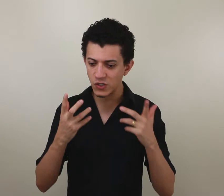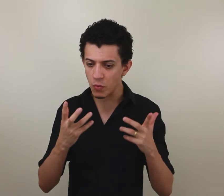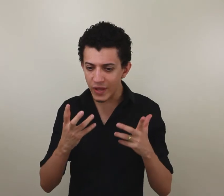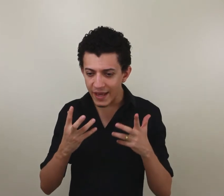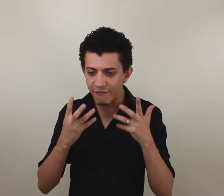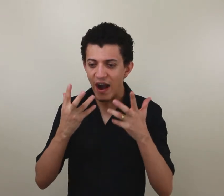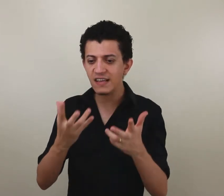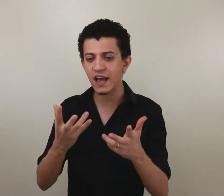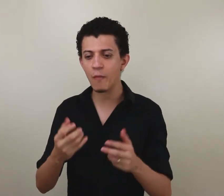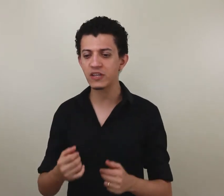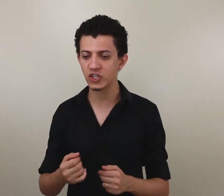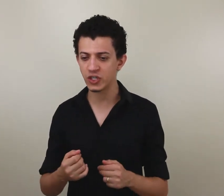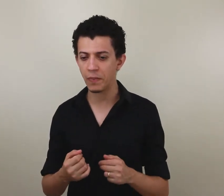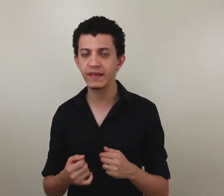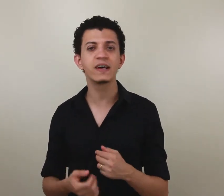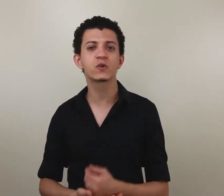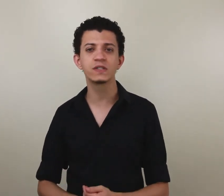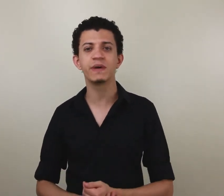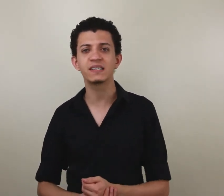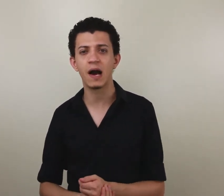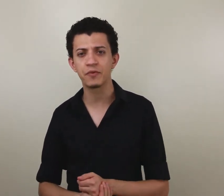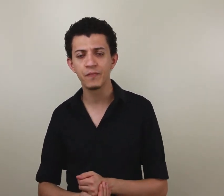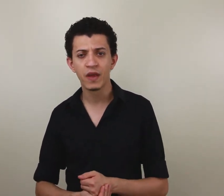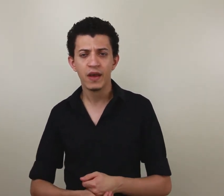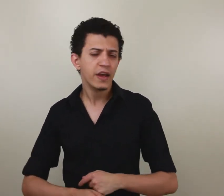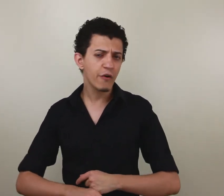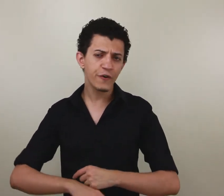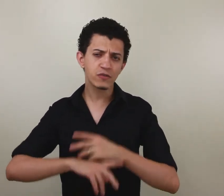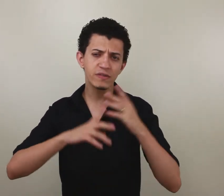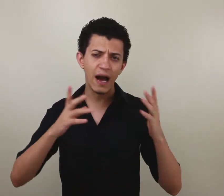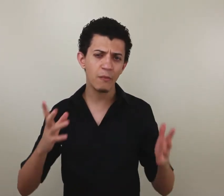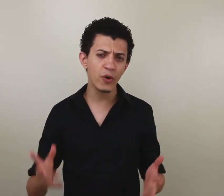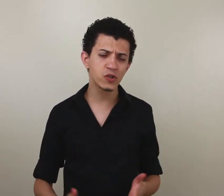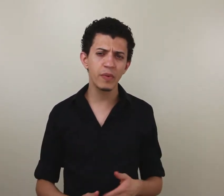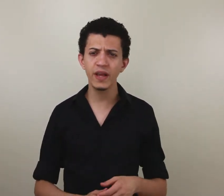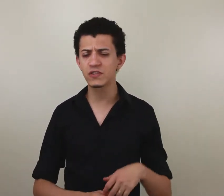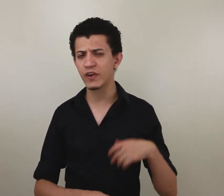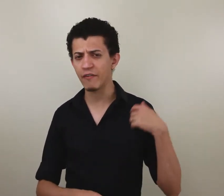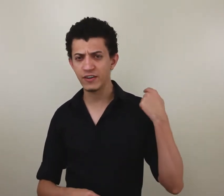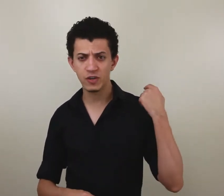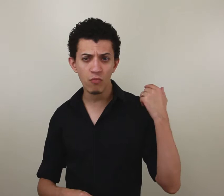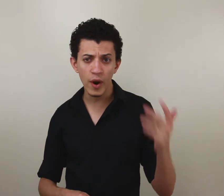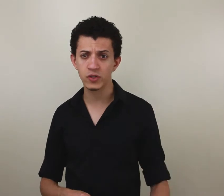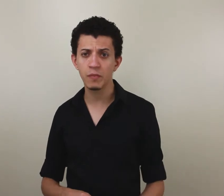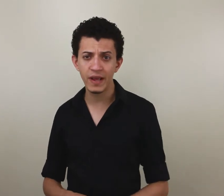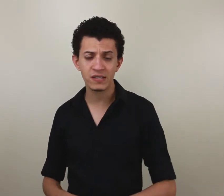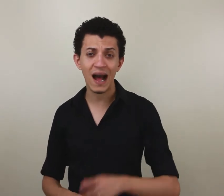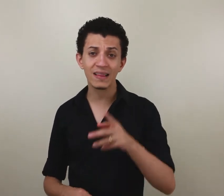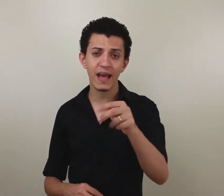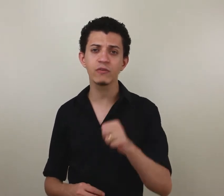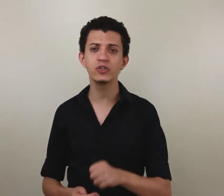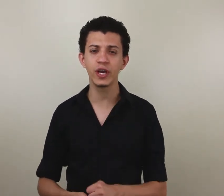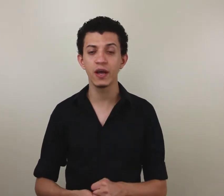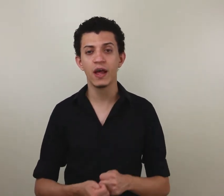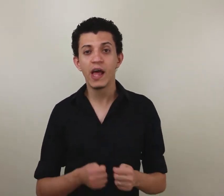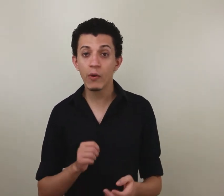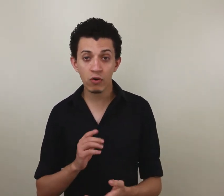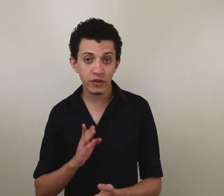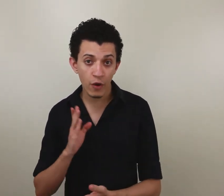sobre o que faz realmente a gente aprender as coisas mais rápido. E eu fui estudar muito sobre isso, fui refletir muito sobre isso, até que um dia eu encontrei